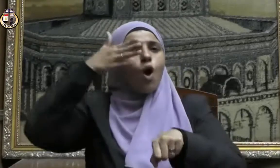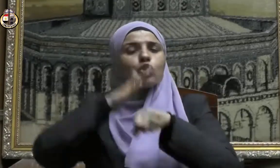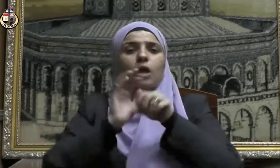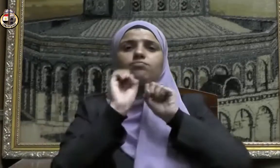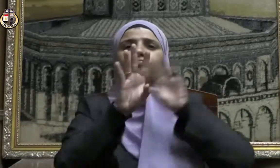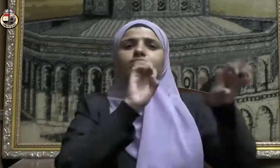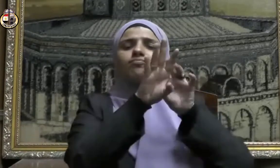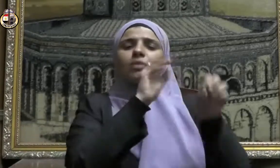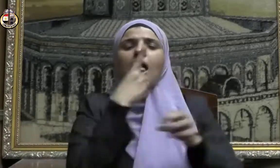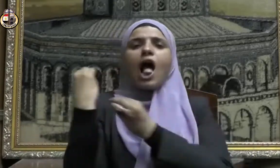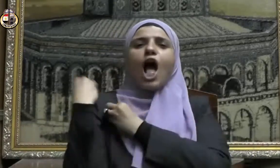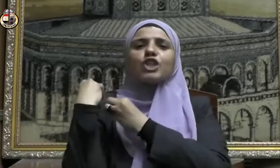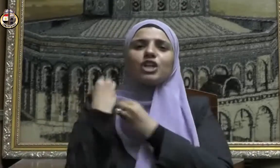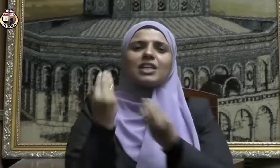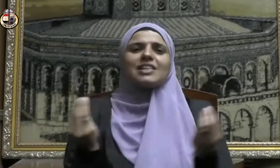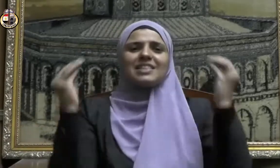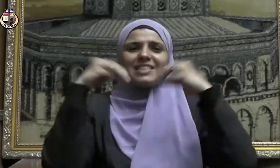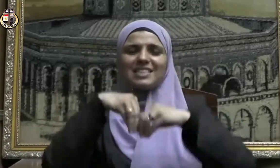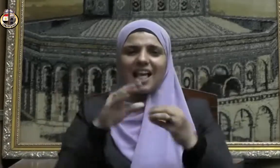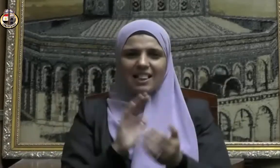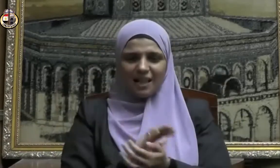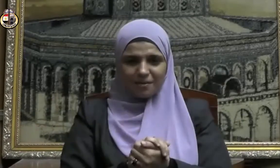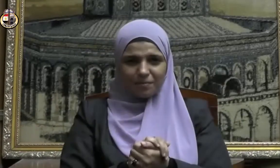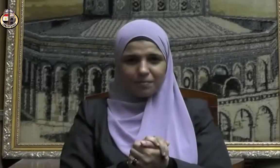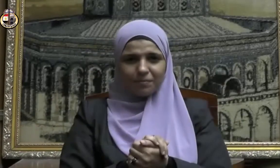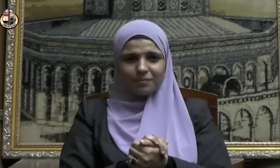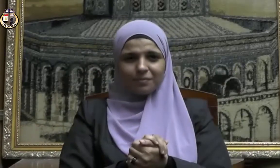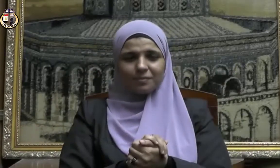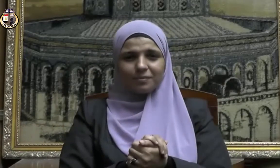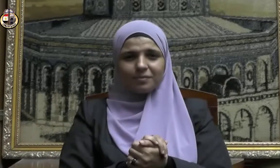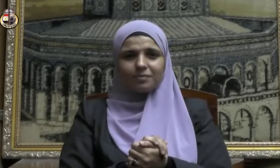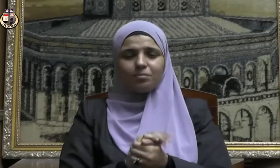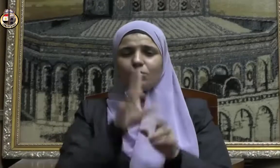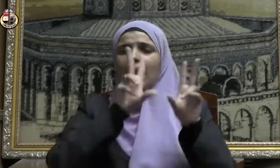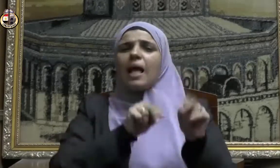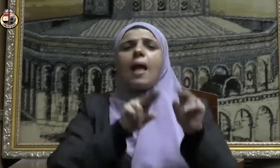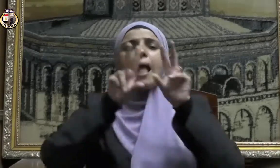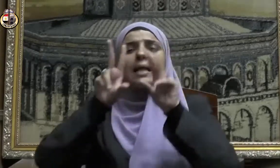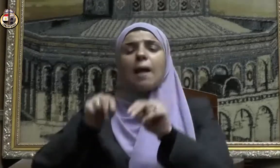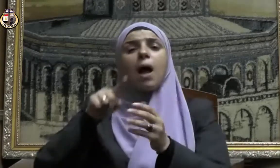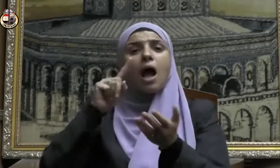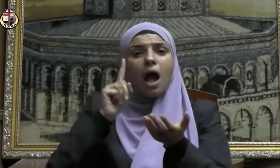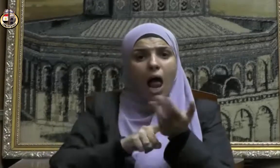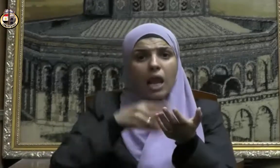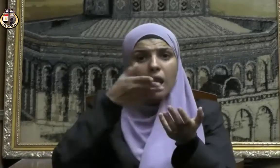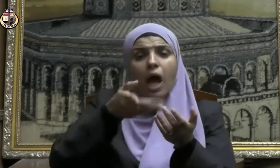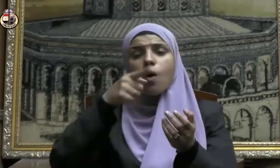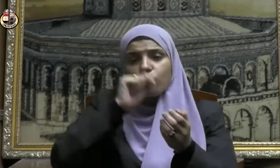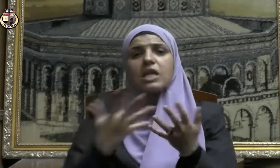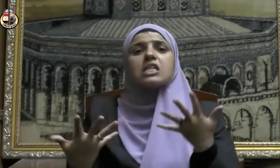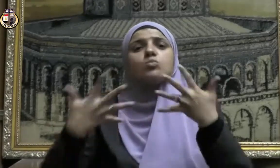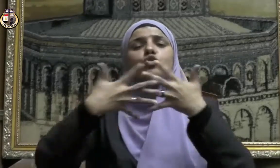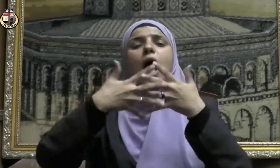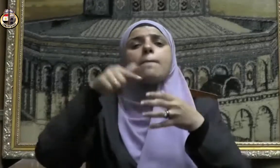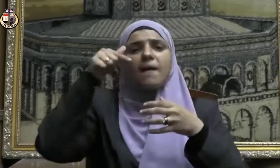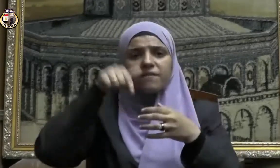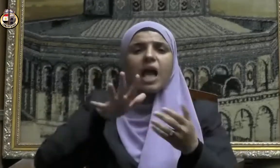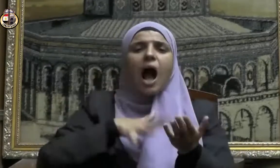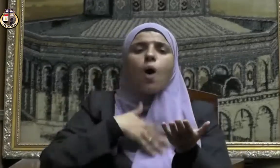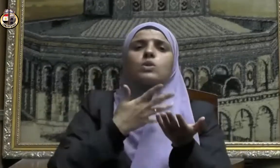وثوابها في آن واحد كما أنه يسهم في إيصال الخير